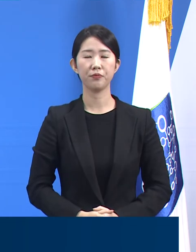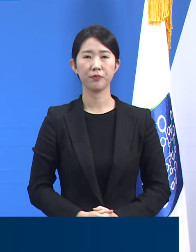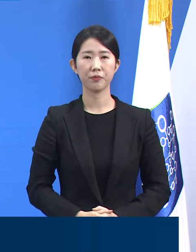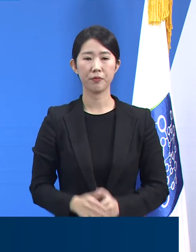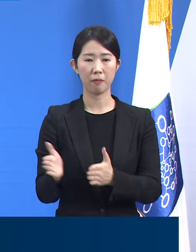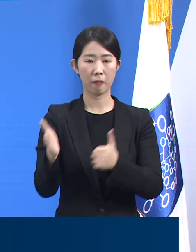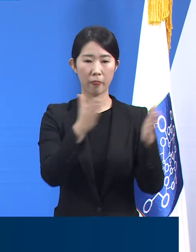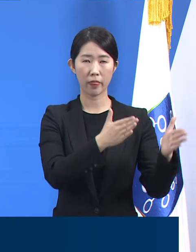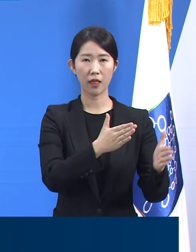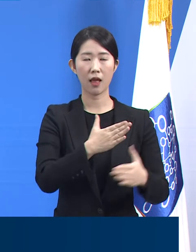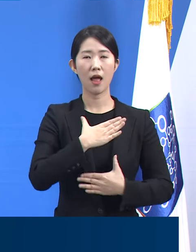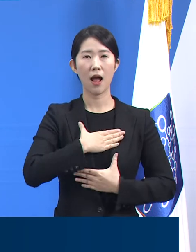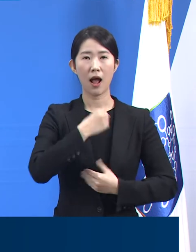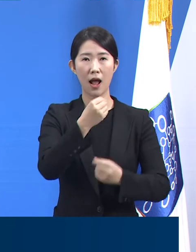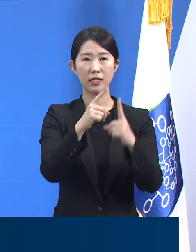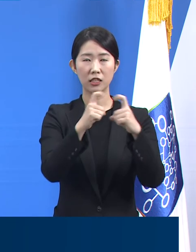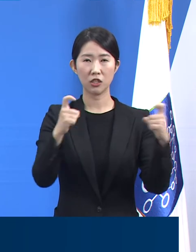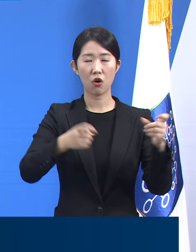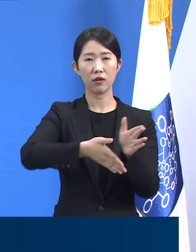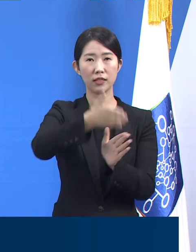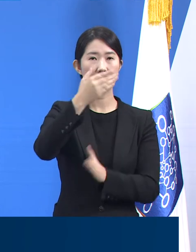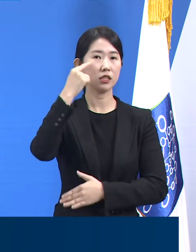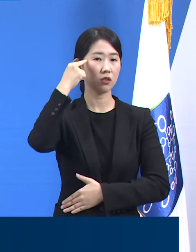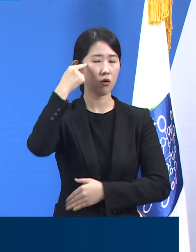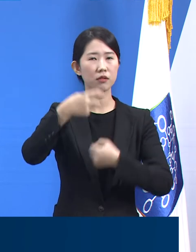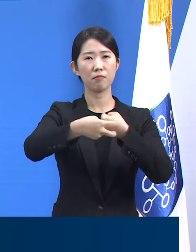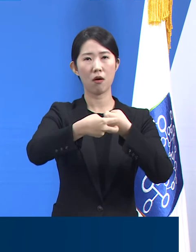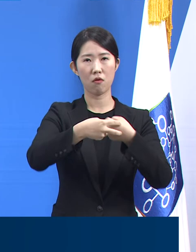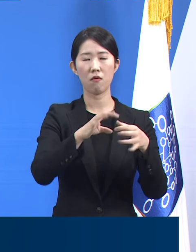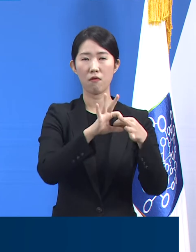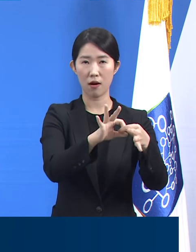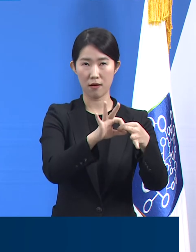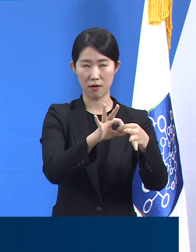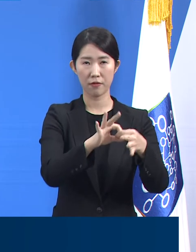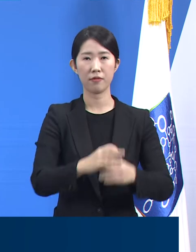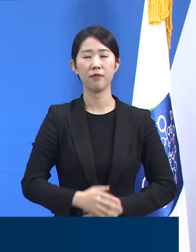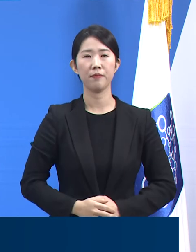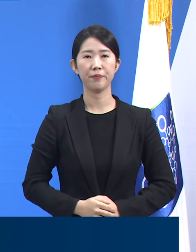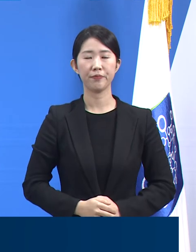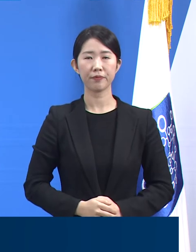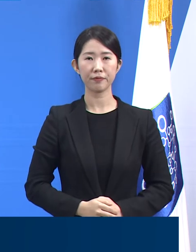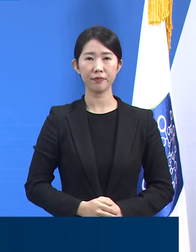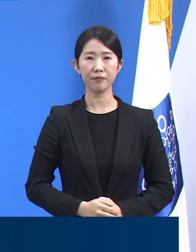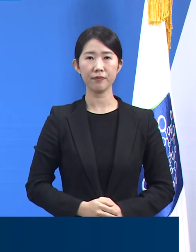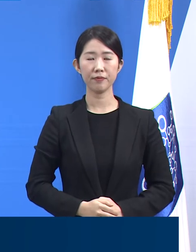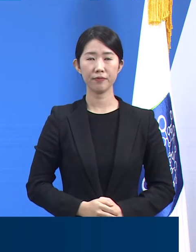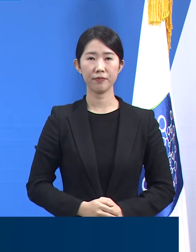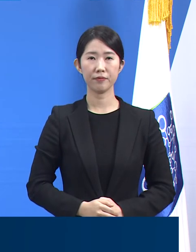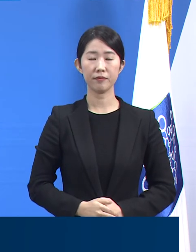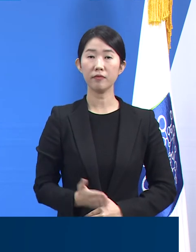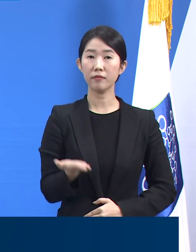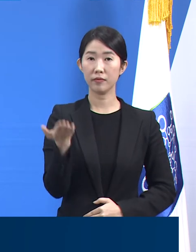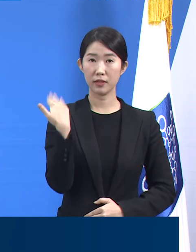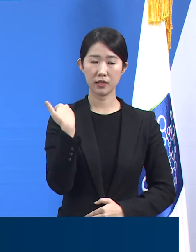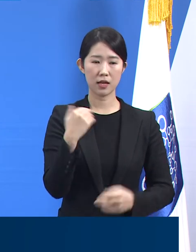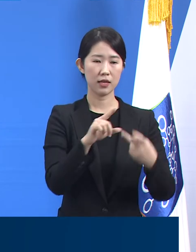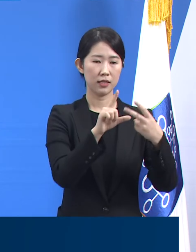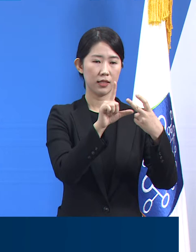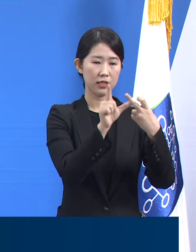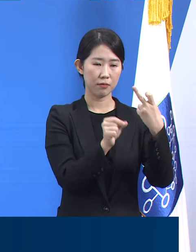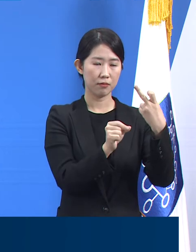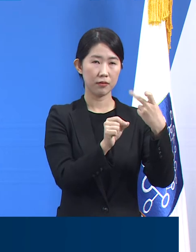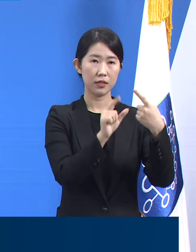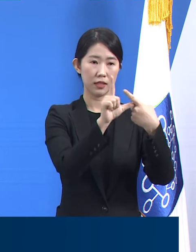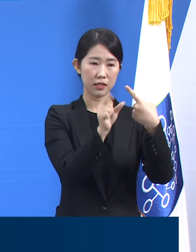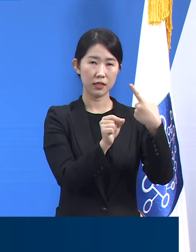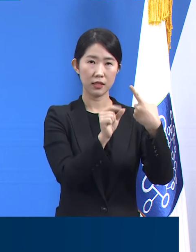안성시 정신과병원 코로나 확진 관련 지금까지 대응 경과에 대해 말씀드립니다. 지난 12월 16일 최초